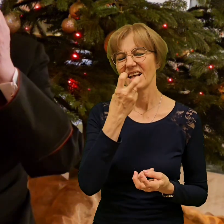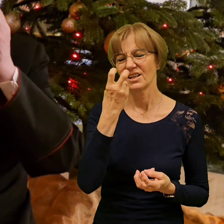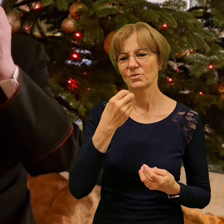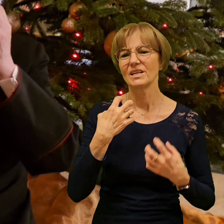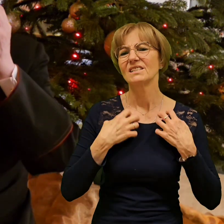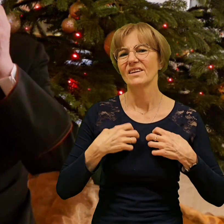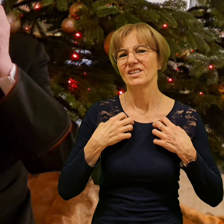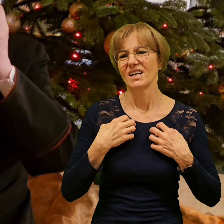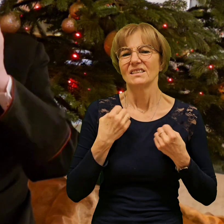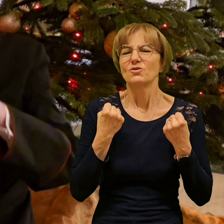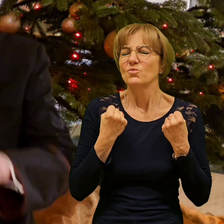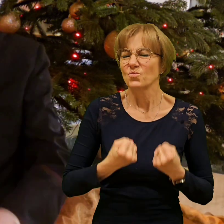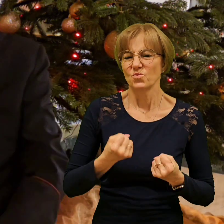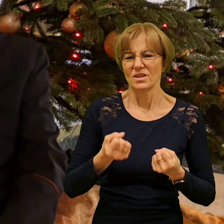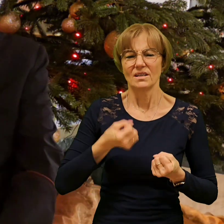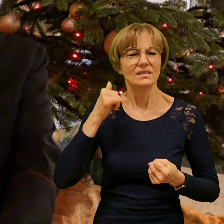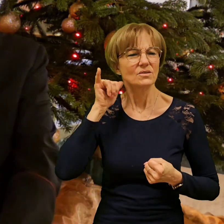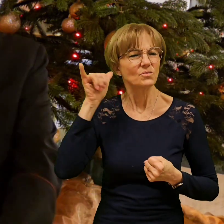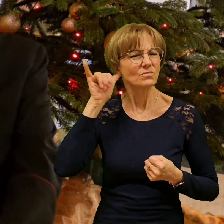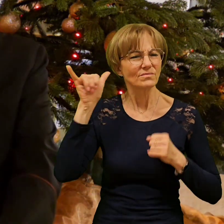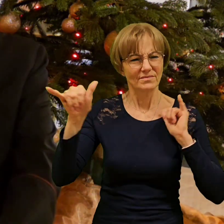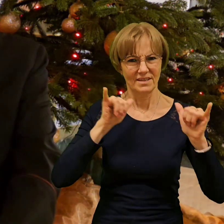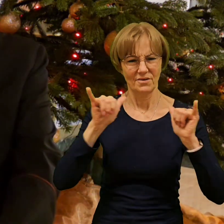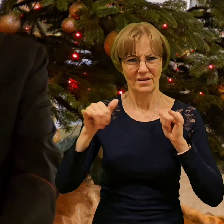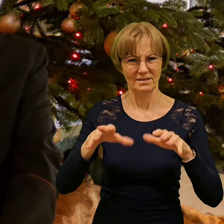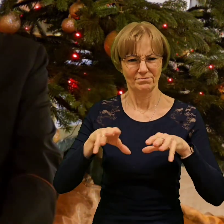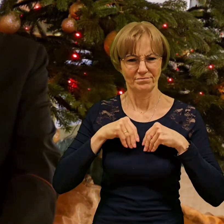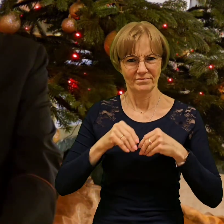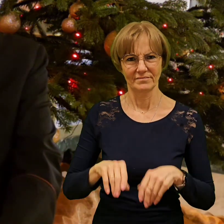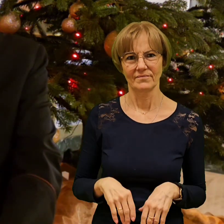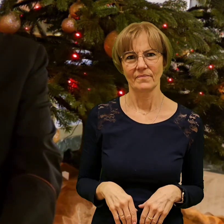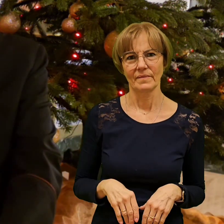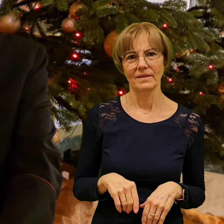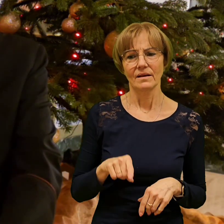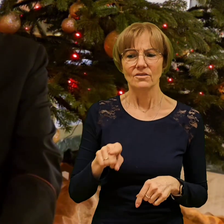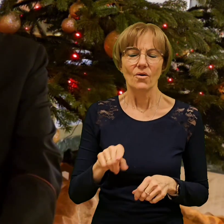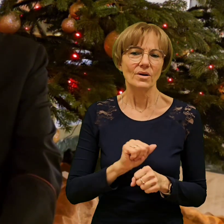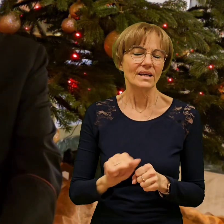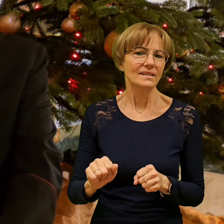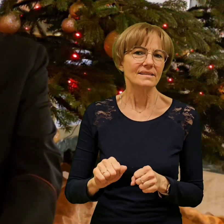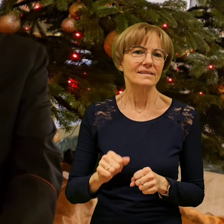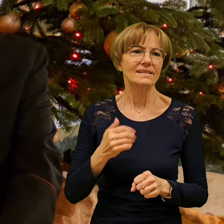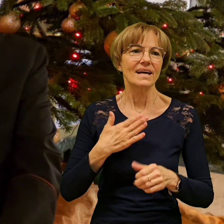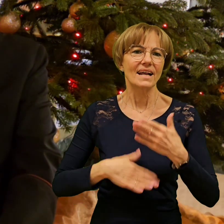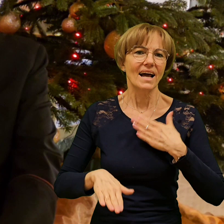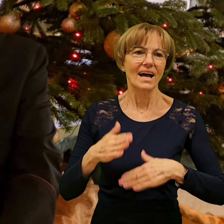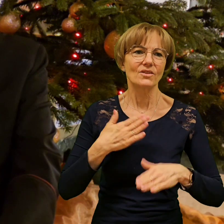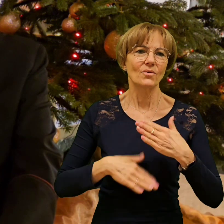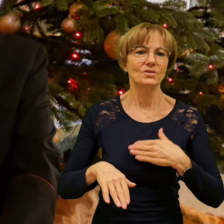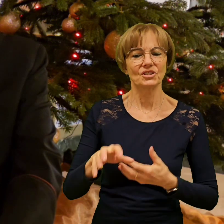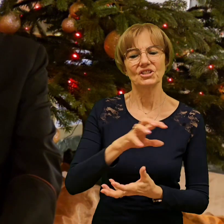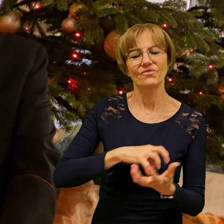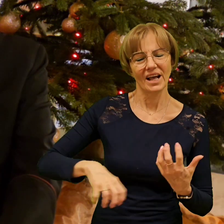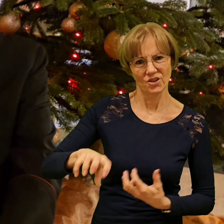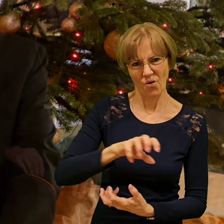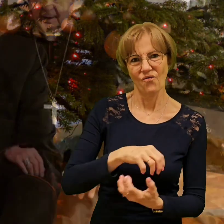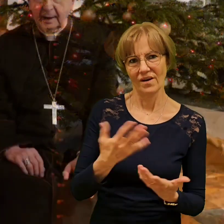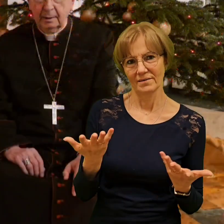jest to taka radość klasyczna, światowa. O której